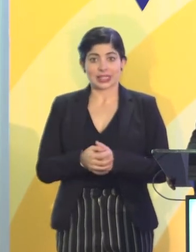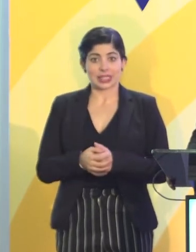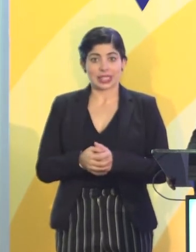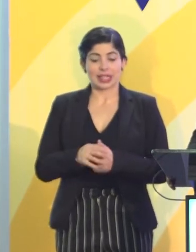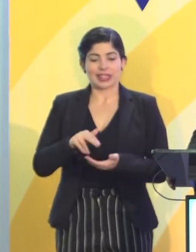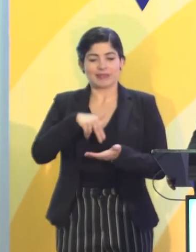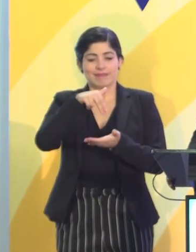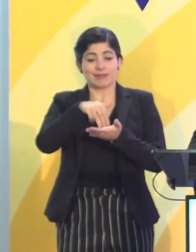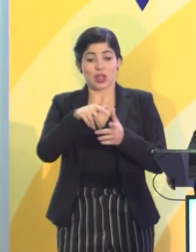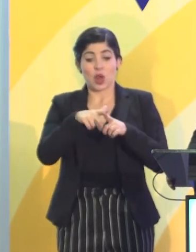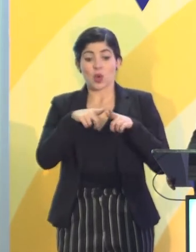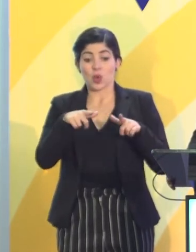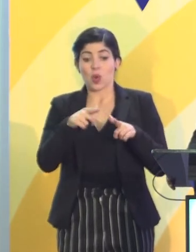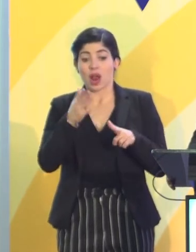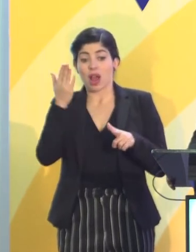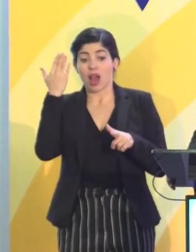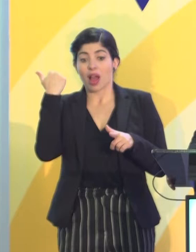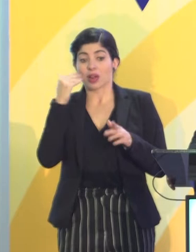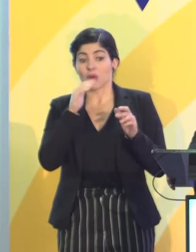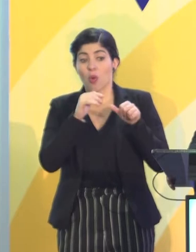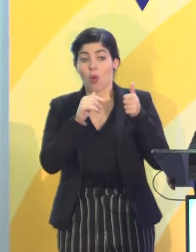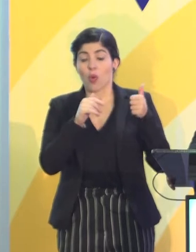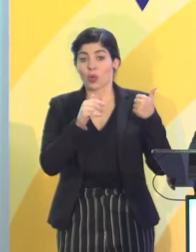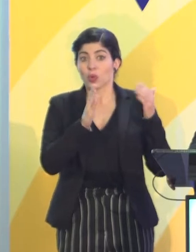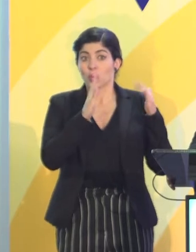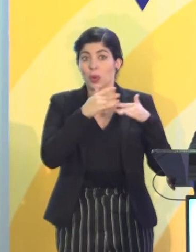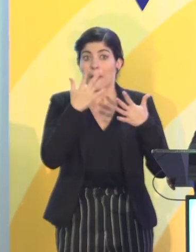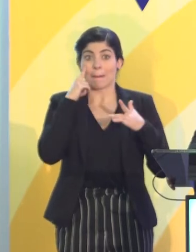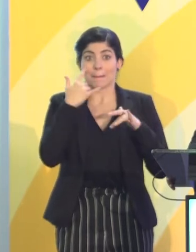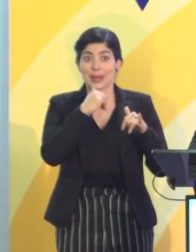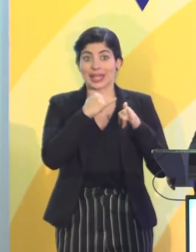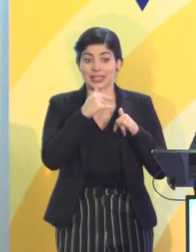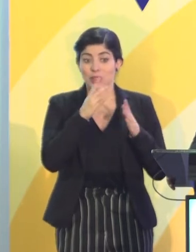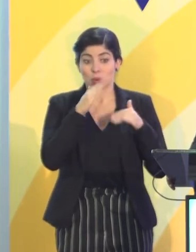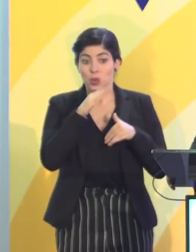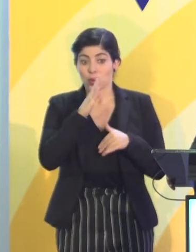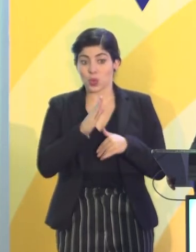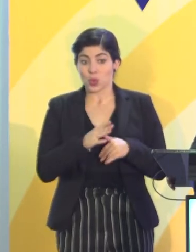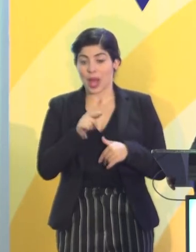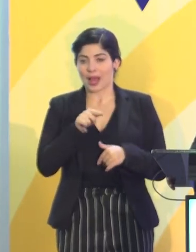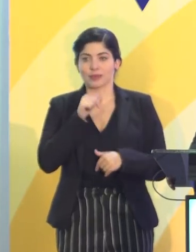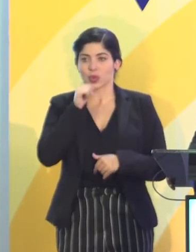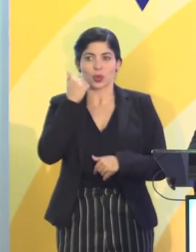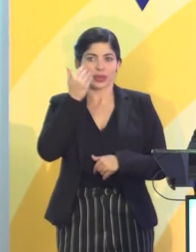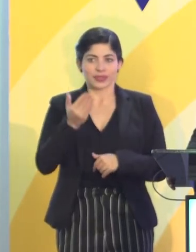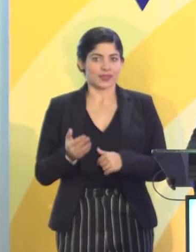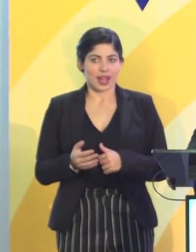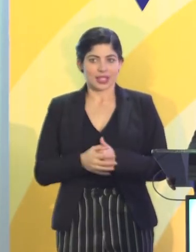Estar en los lugares en donde no estuvieron los otros y las otras que se parecen a uno no es nada fácil.